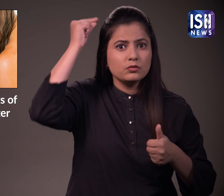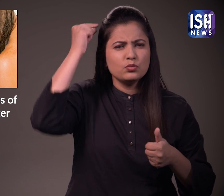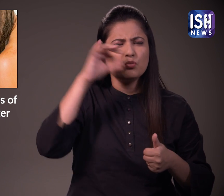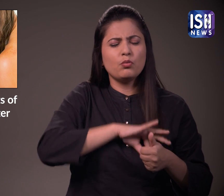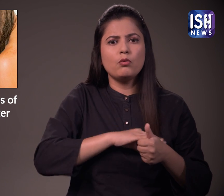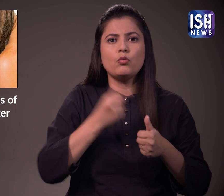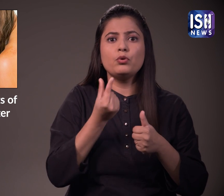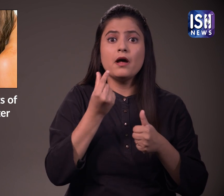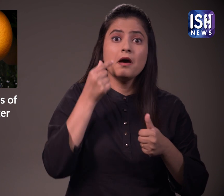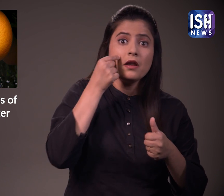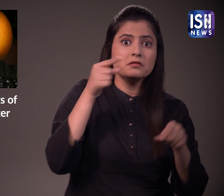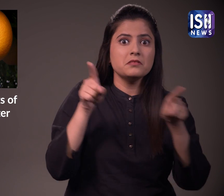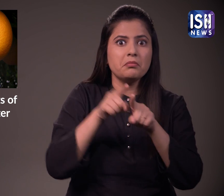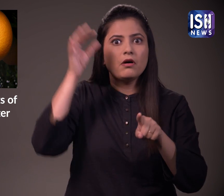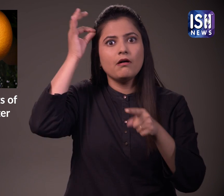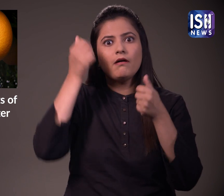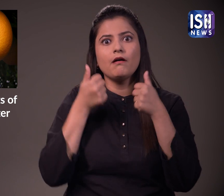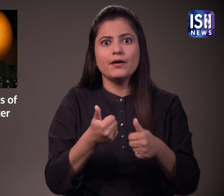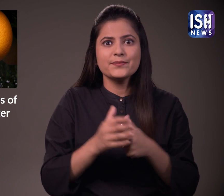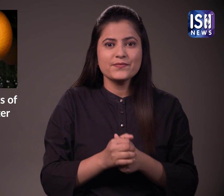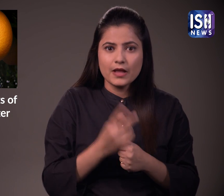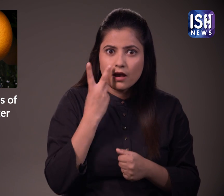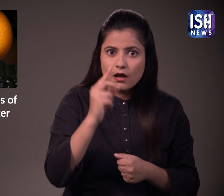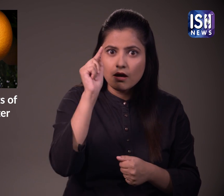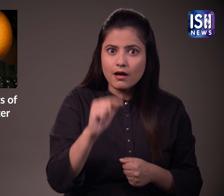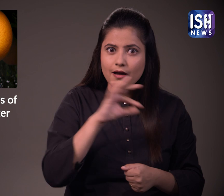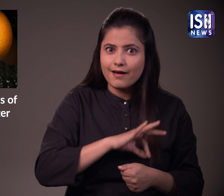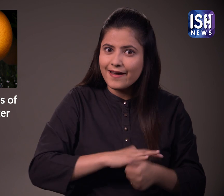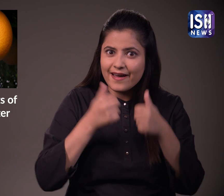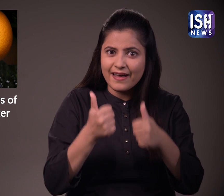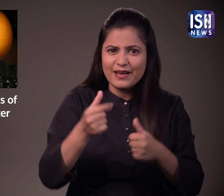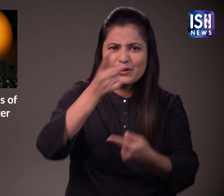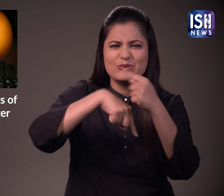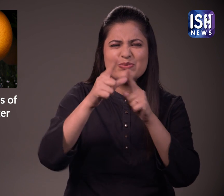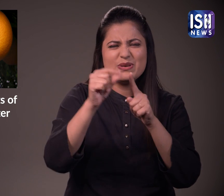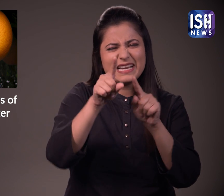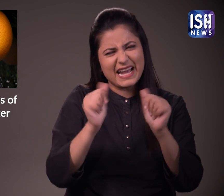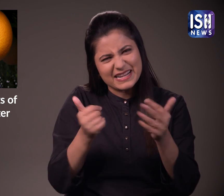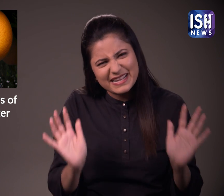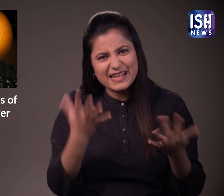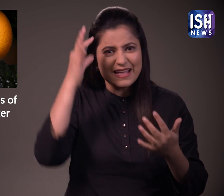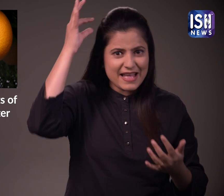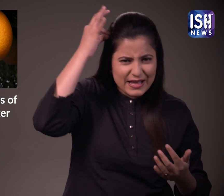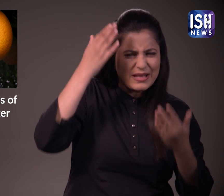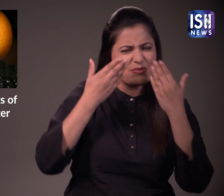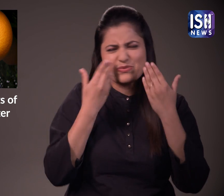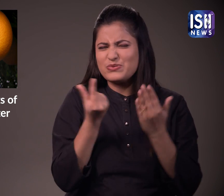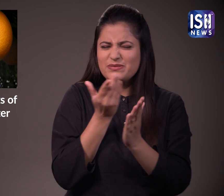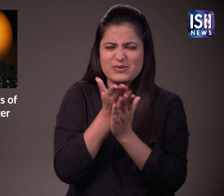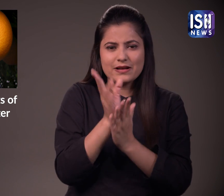शांद करता है यह बालों और त्वचा दोनों के लिए अच्छा होता है देखें, इतने सारे स्वास्तलाब इसे स्टोर या